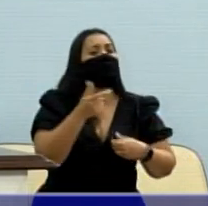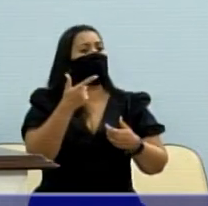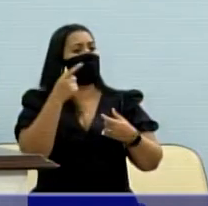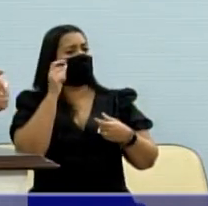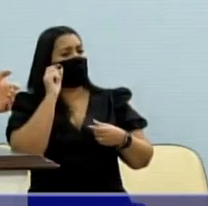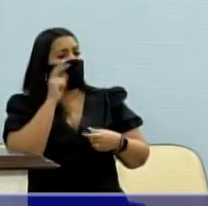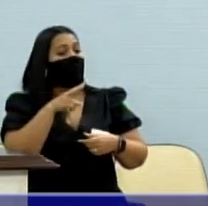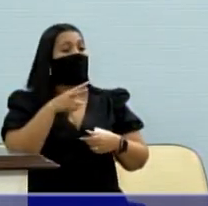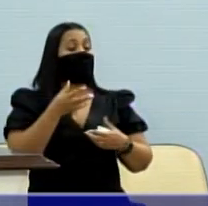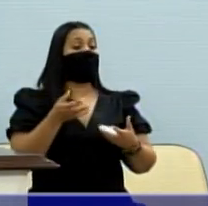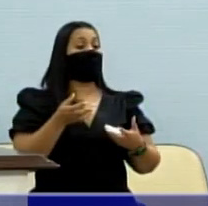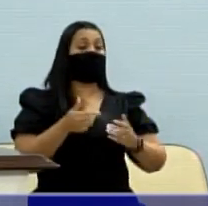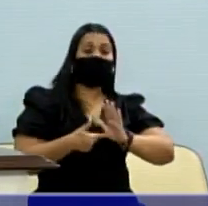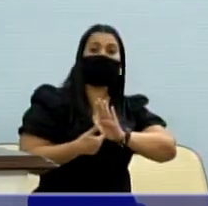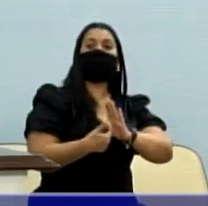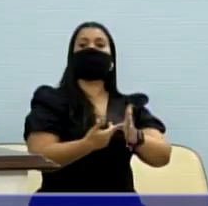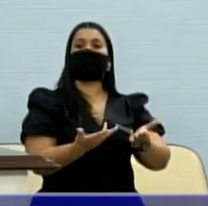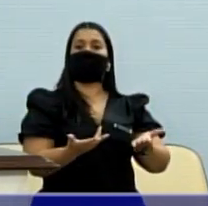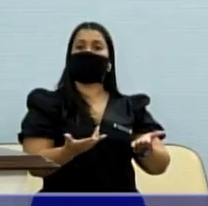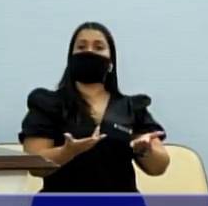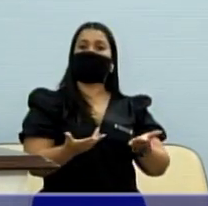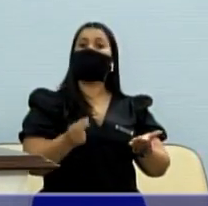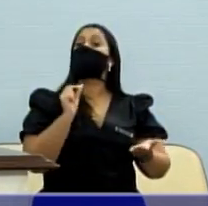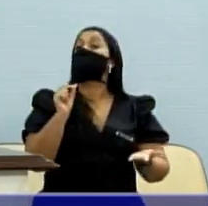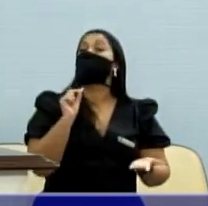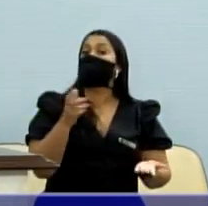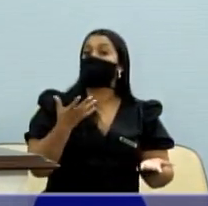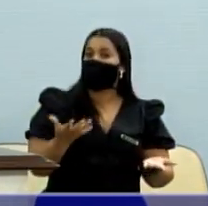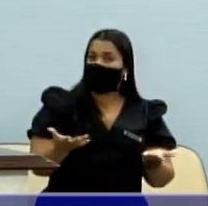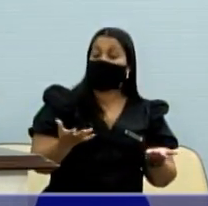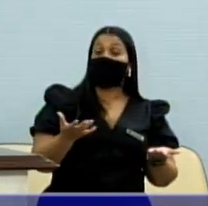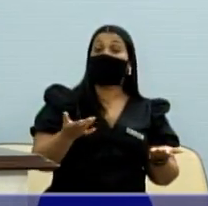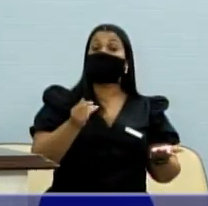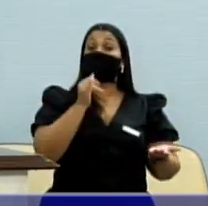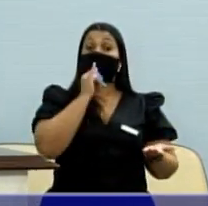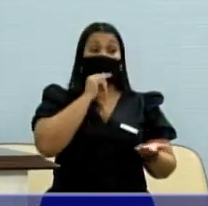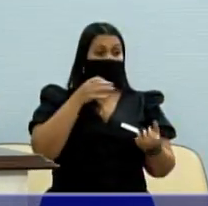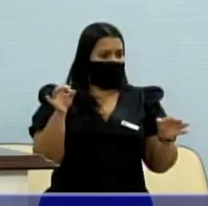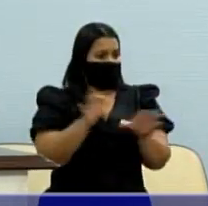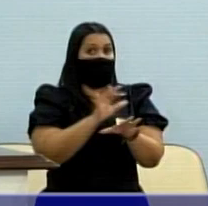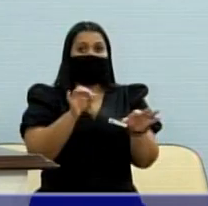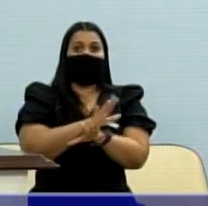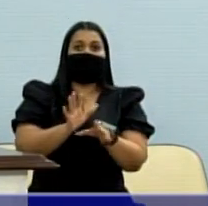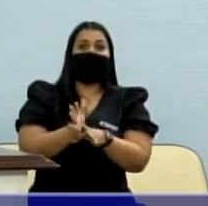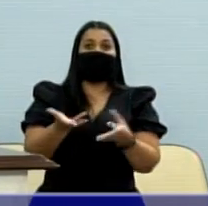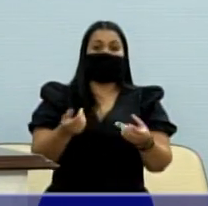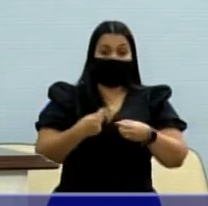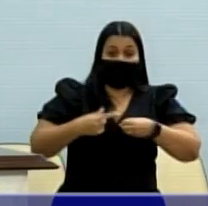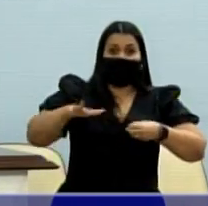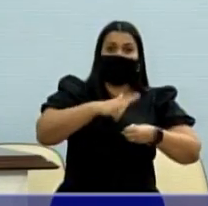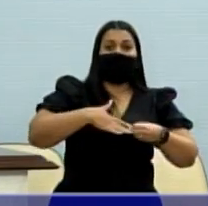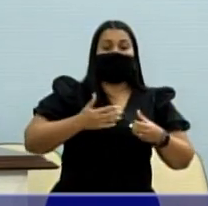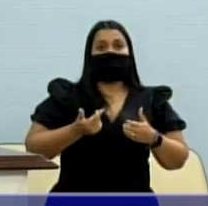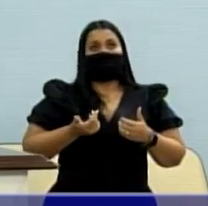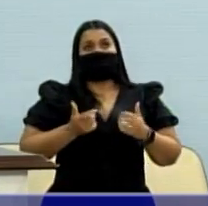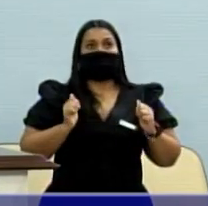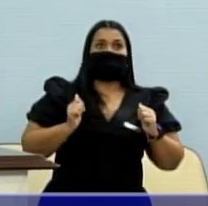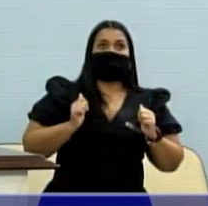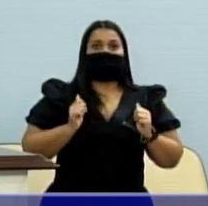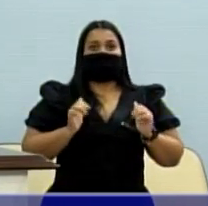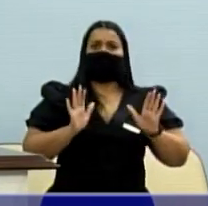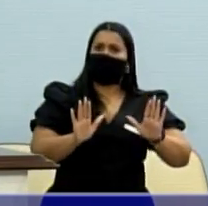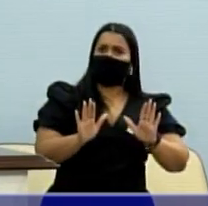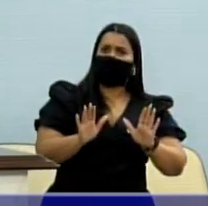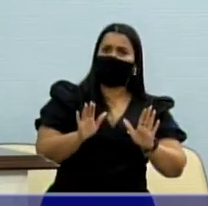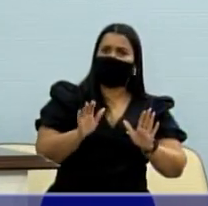refutar essa tese de que, de fato, consumado, que o interior é conservador. como se fosse uma